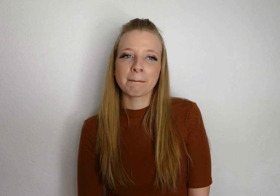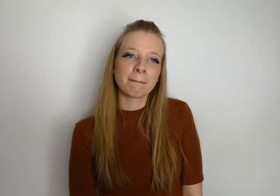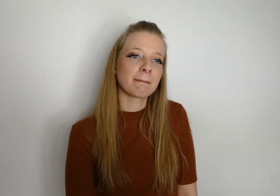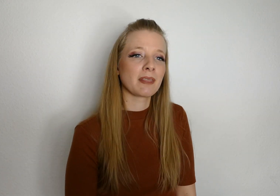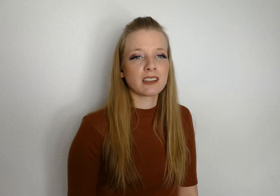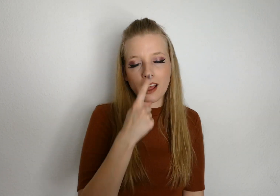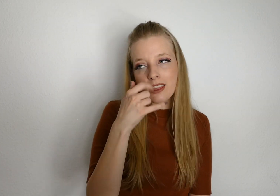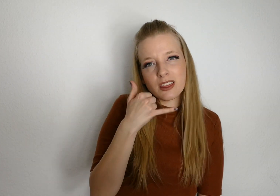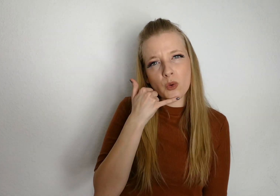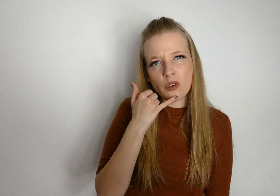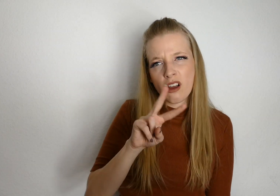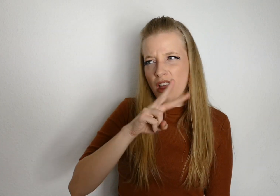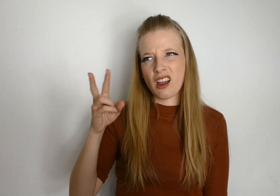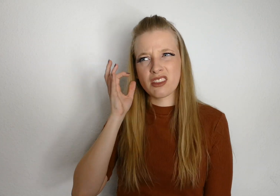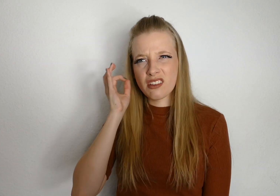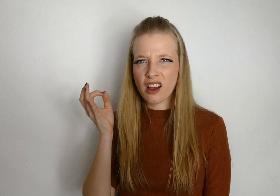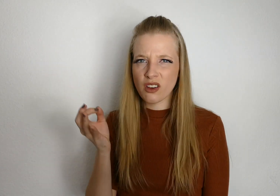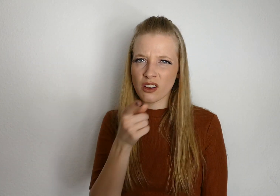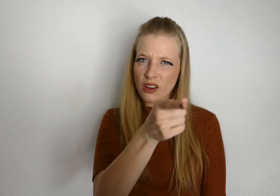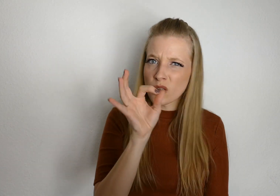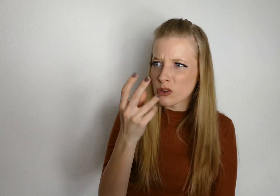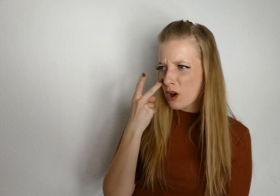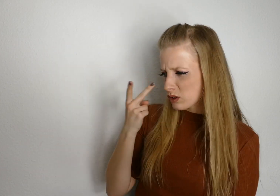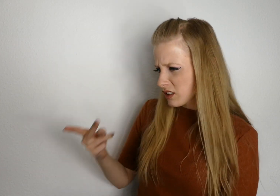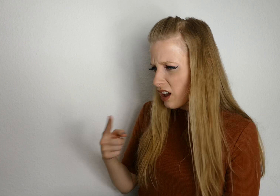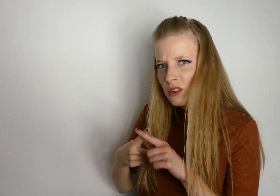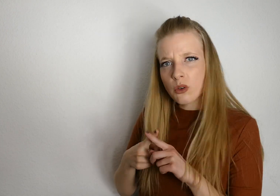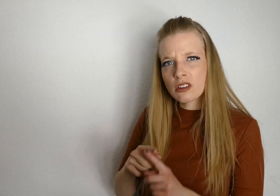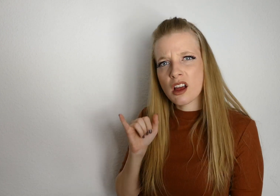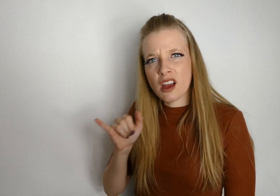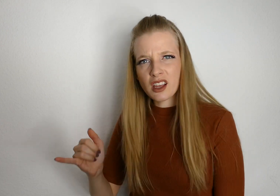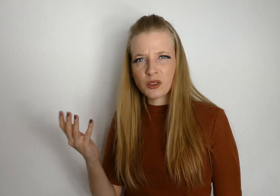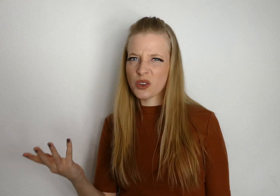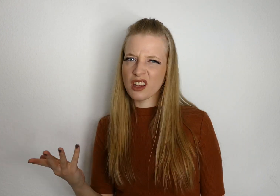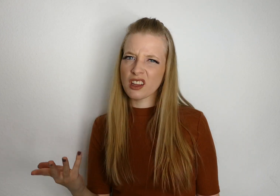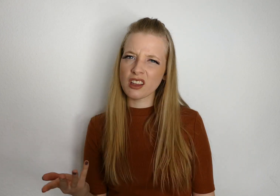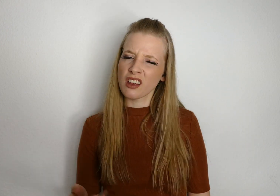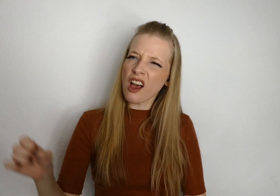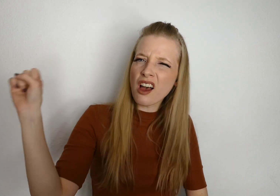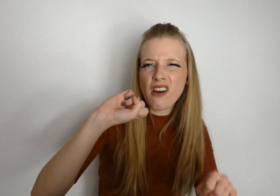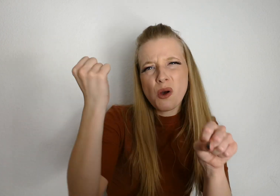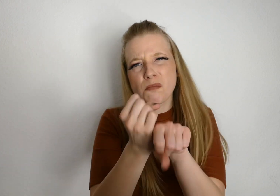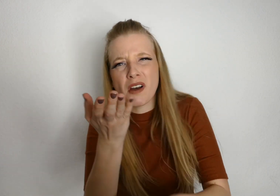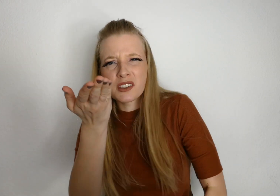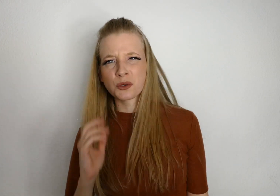Verpasster Anruf, grad von ihr Genau gesehen und ignoriert Mann, warum machst du